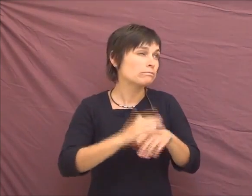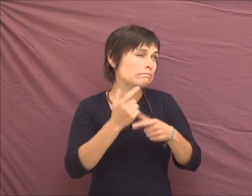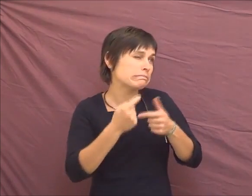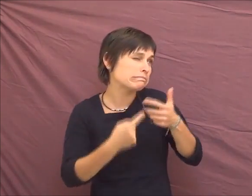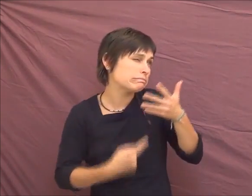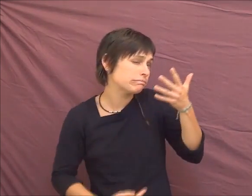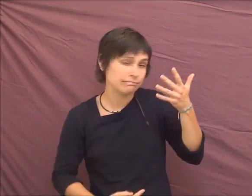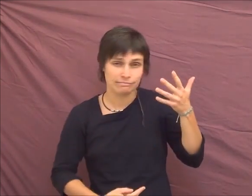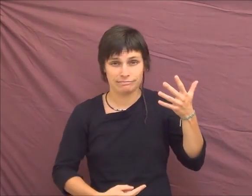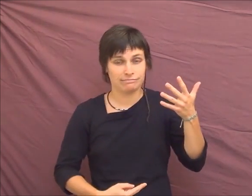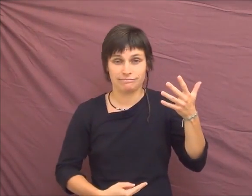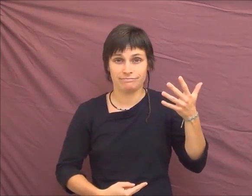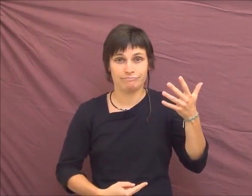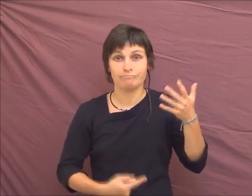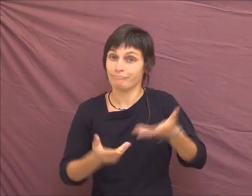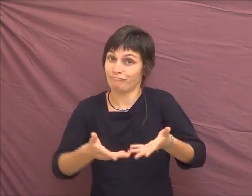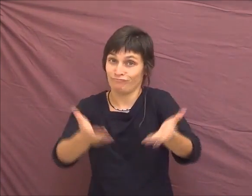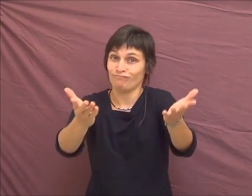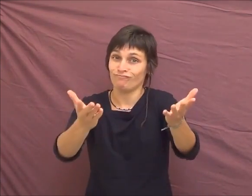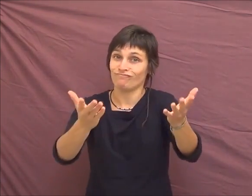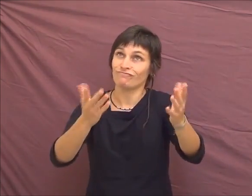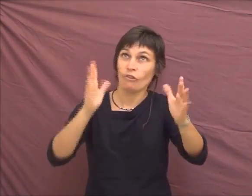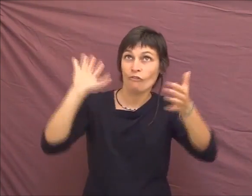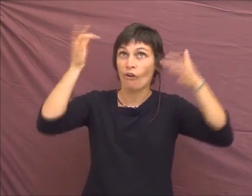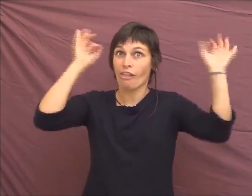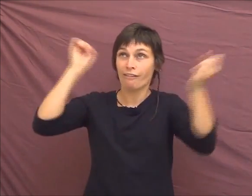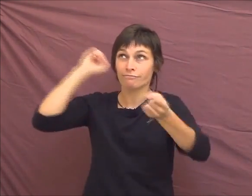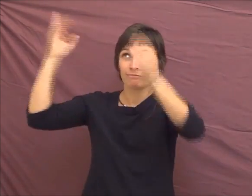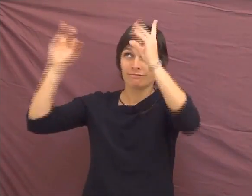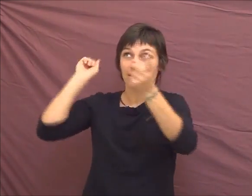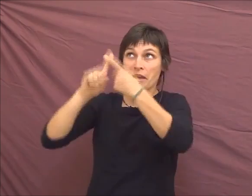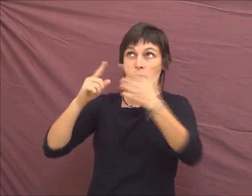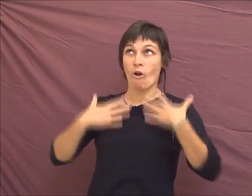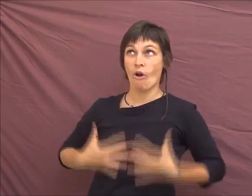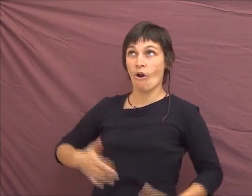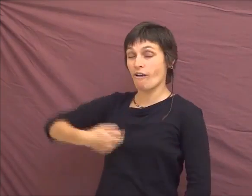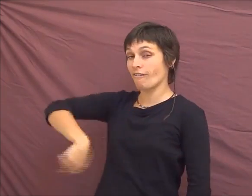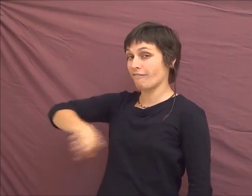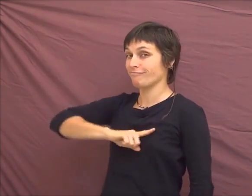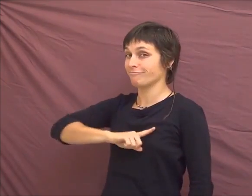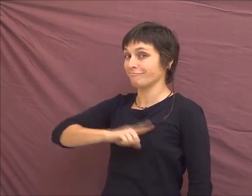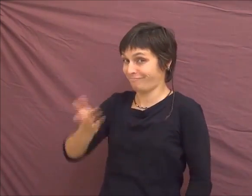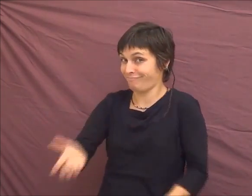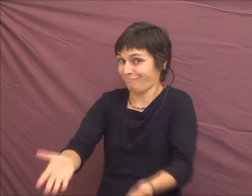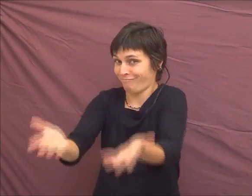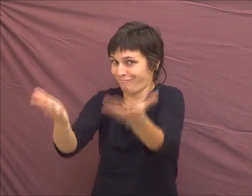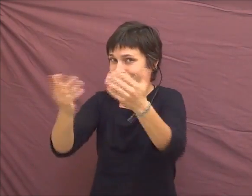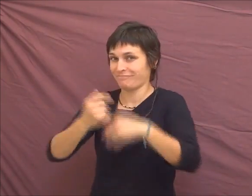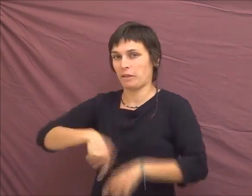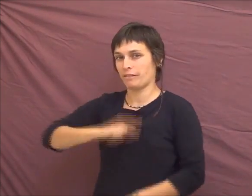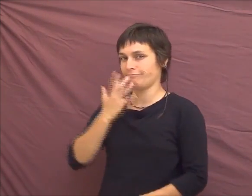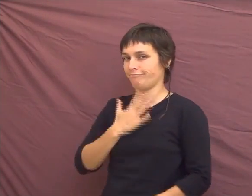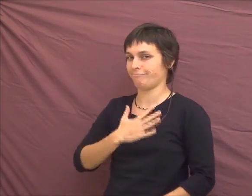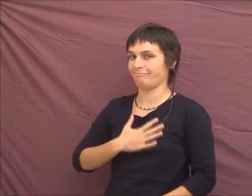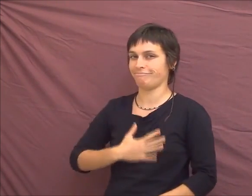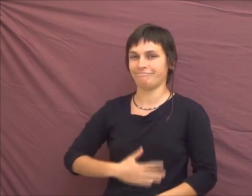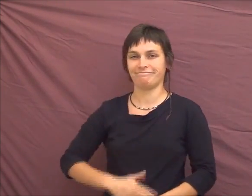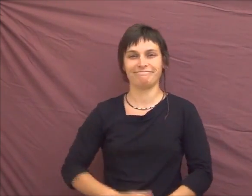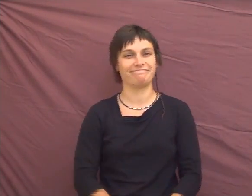femelle, pour quelque raison que ce soit, et tout ce que vous pouvez imaginer existe. Donc, je vous en prie, fantasmez sur nos corps, allez-y.